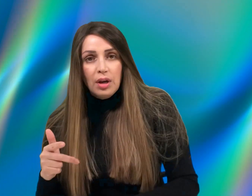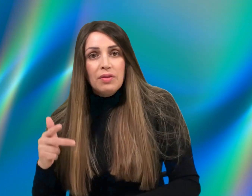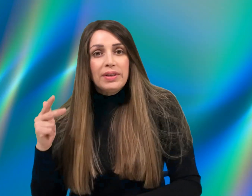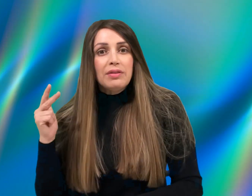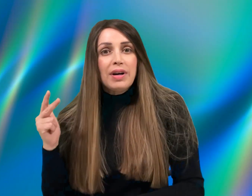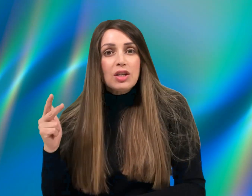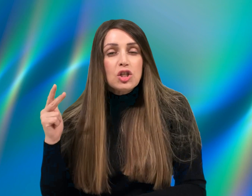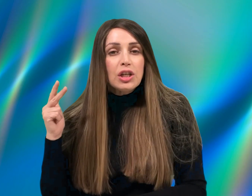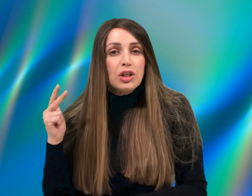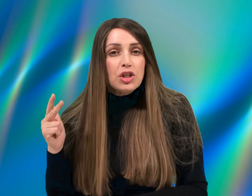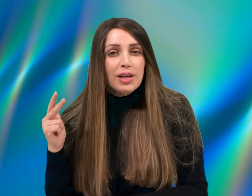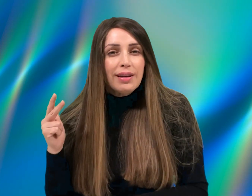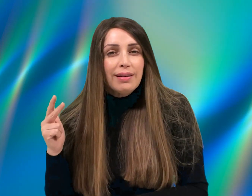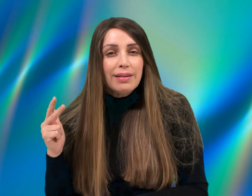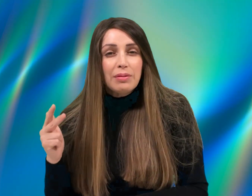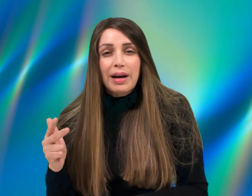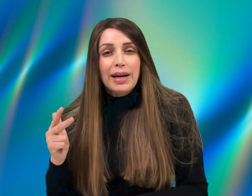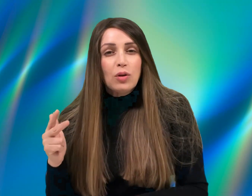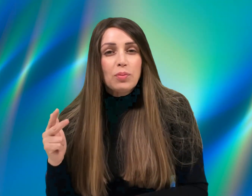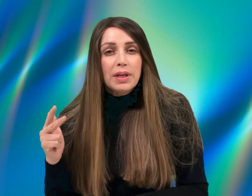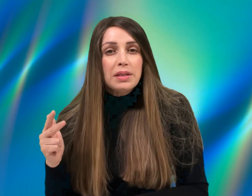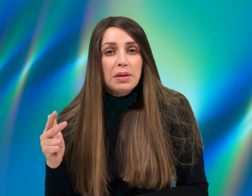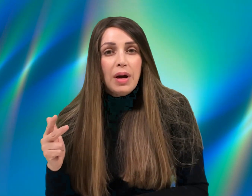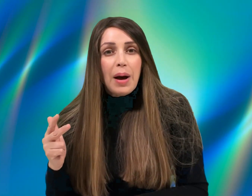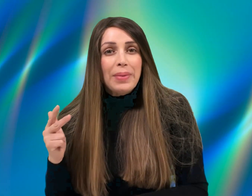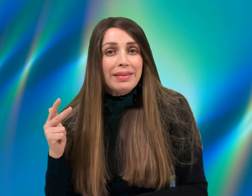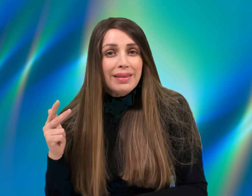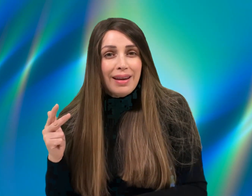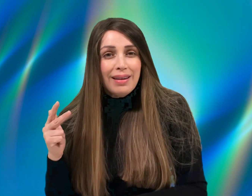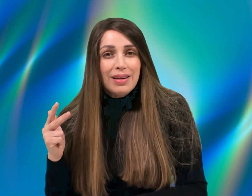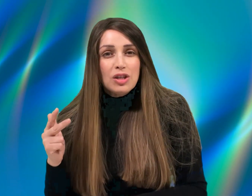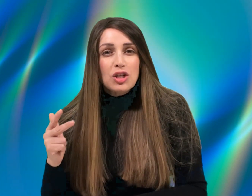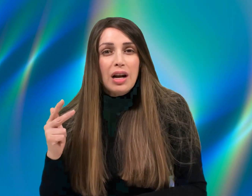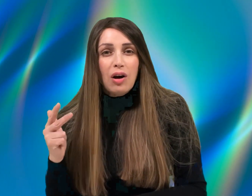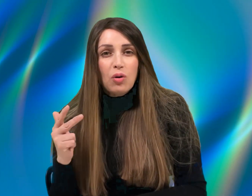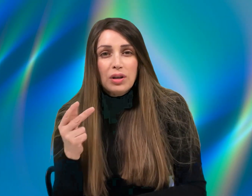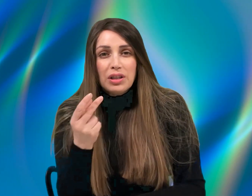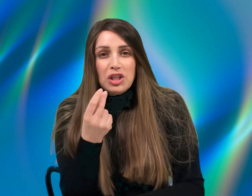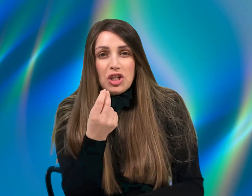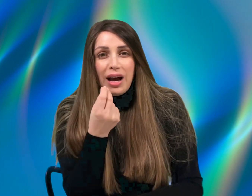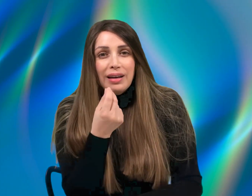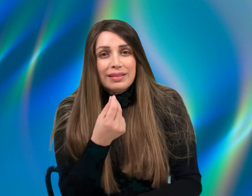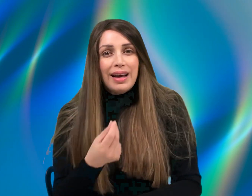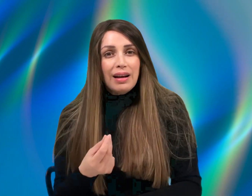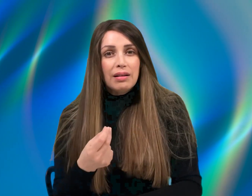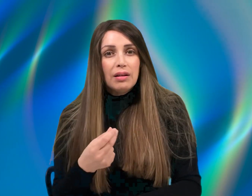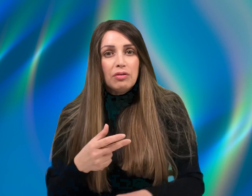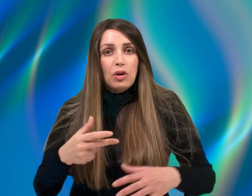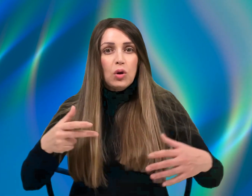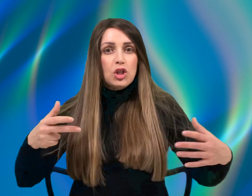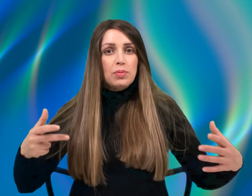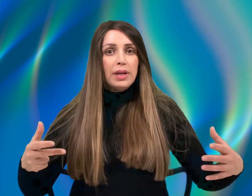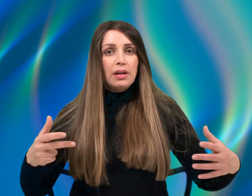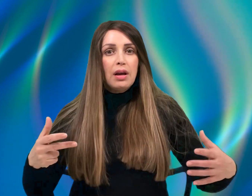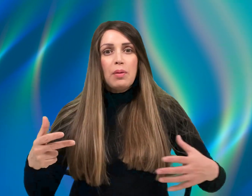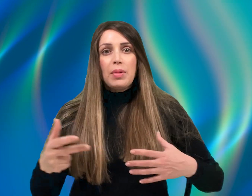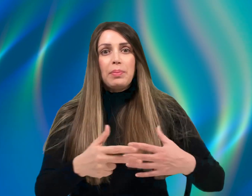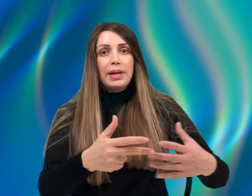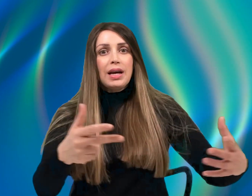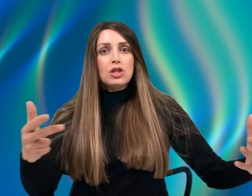ודבר שלישי, רעיון מקסים, המטה של הארון נשאר דק ולא השמין מהבליאה